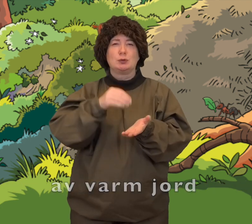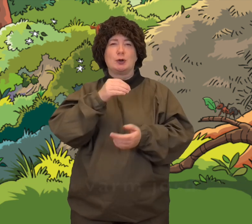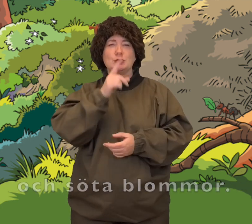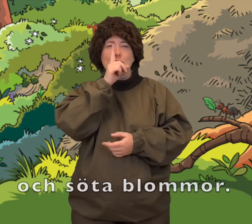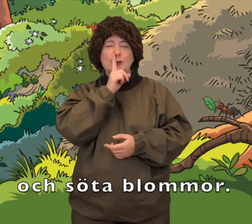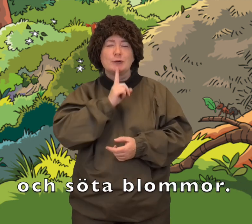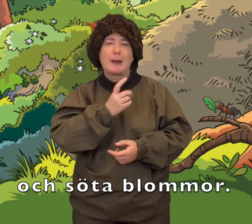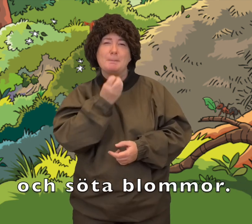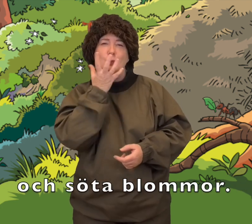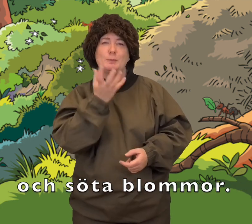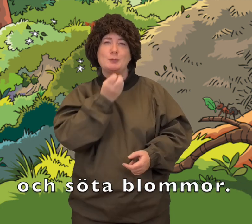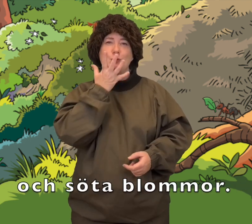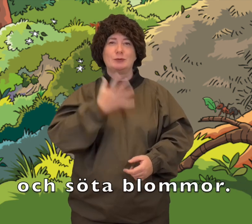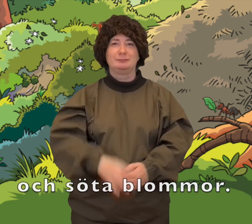och söta blommor.